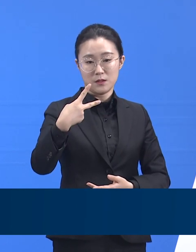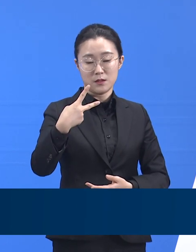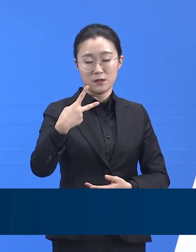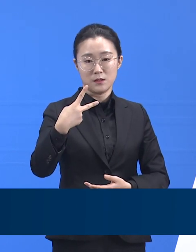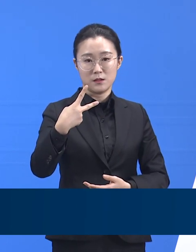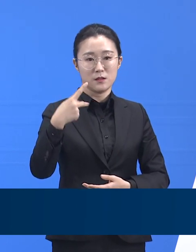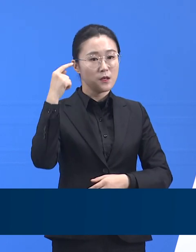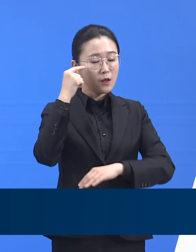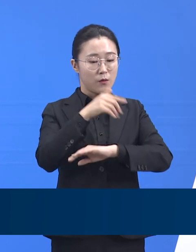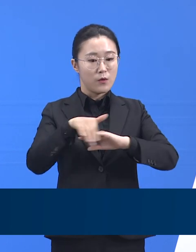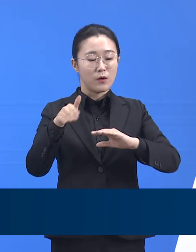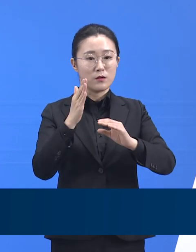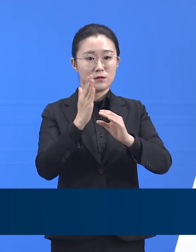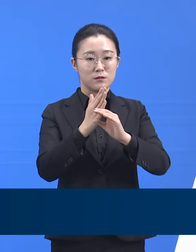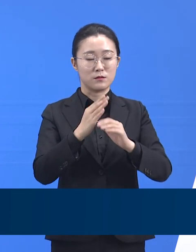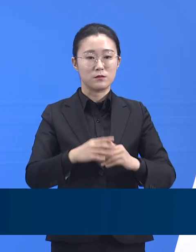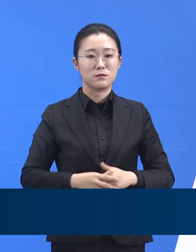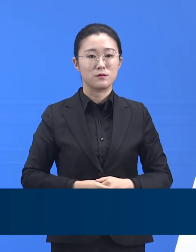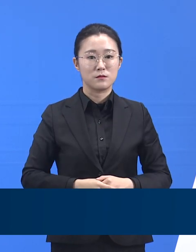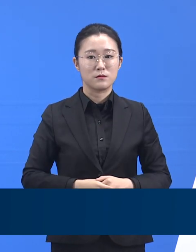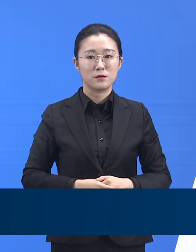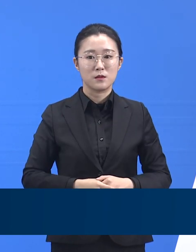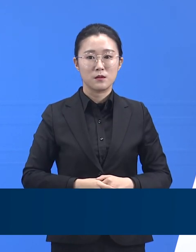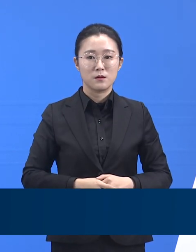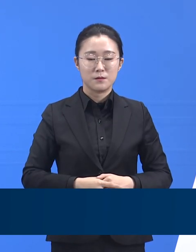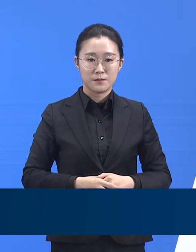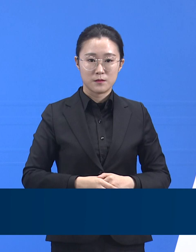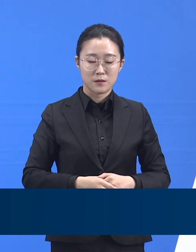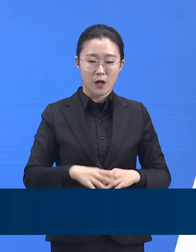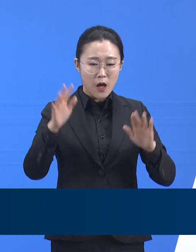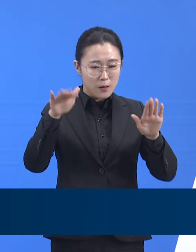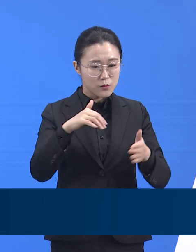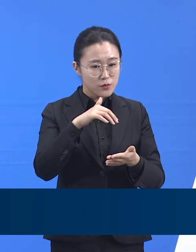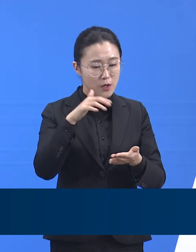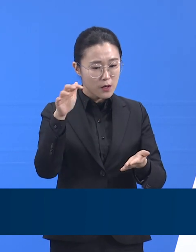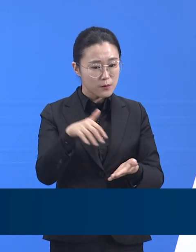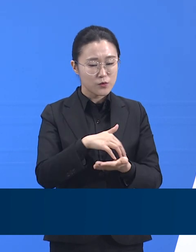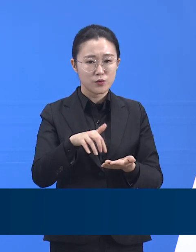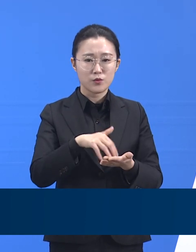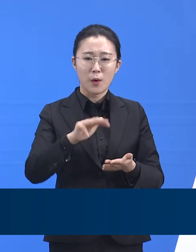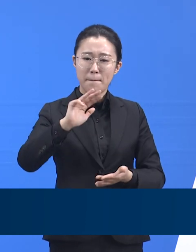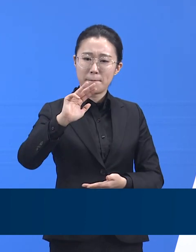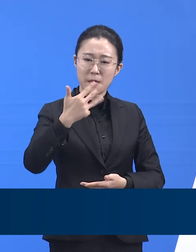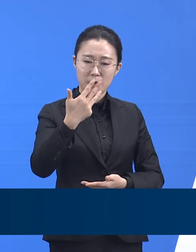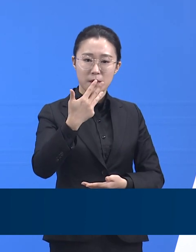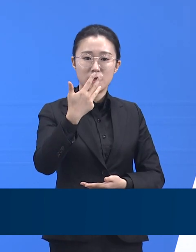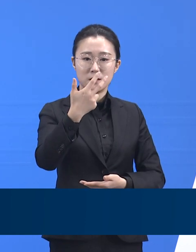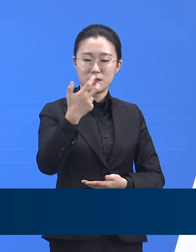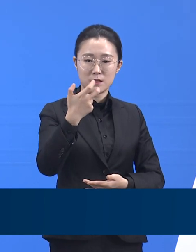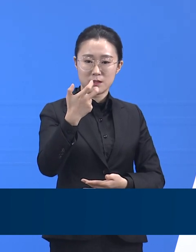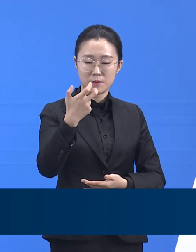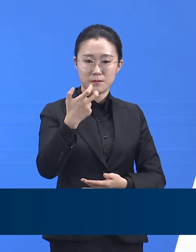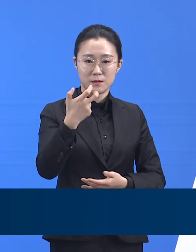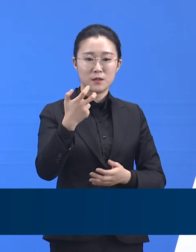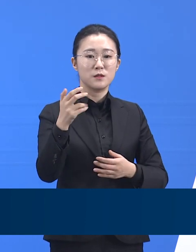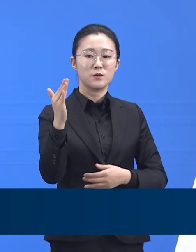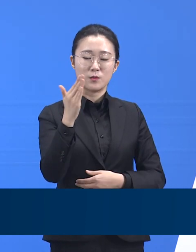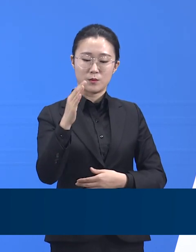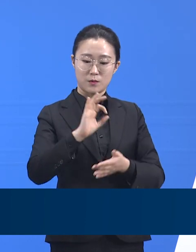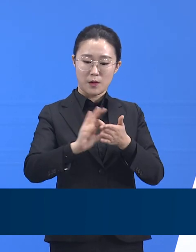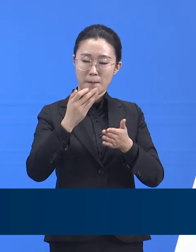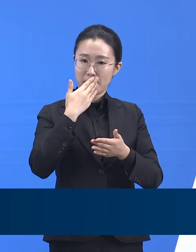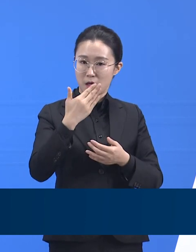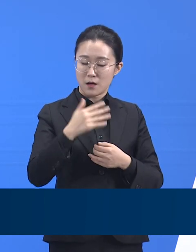12월 내로 179개가 추가된다면 총 875병상을 운영할 계획이 되며, 의사, 간호사 등 의료인력 93명을